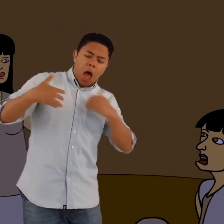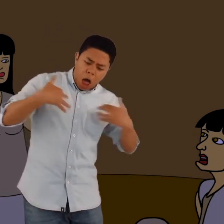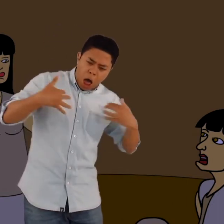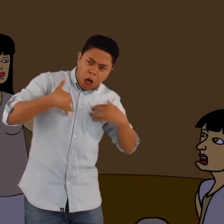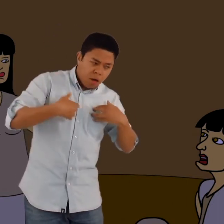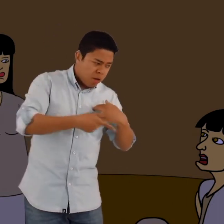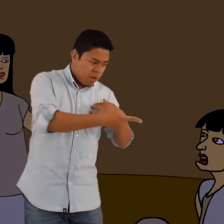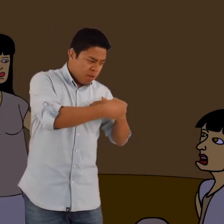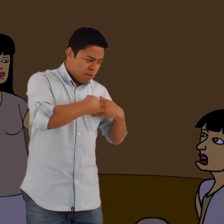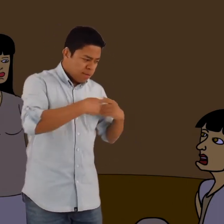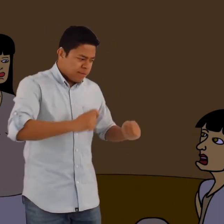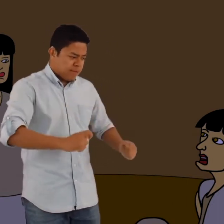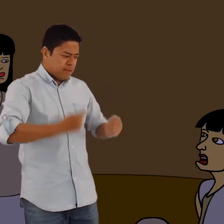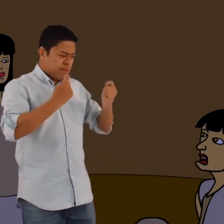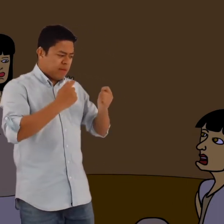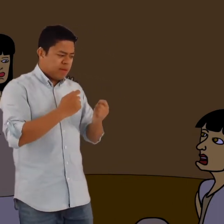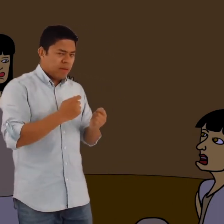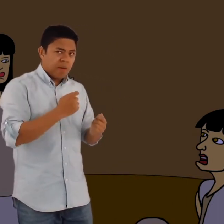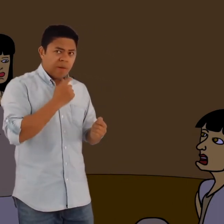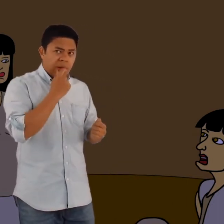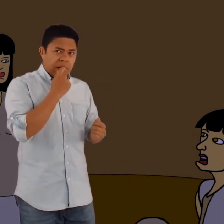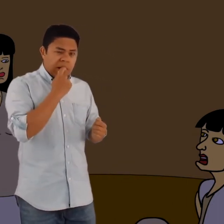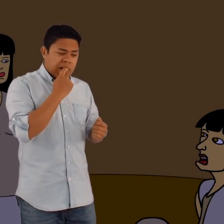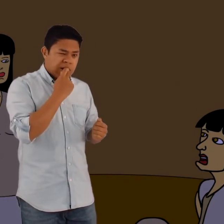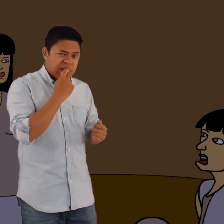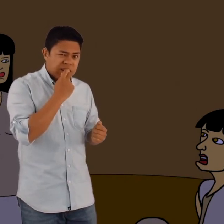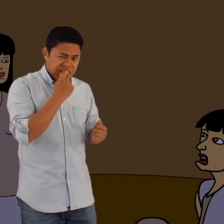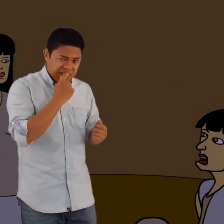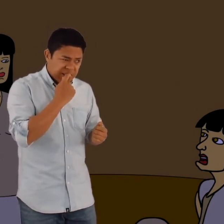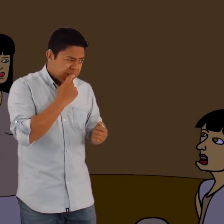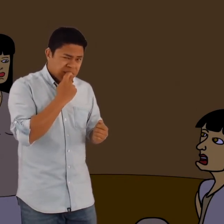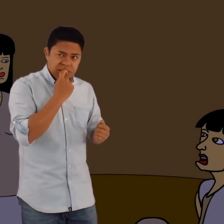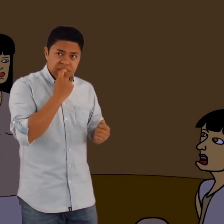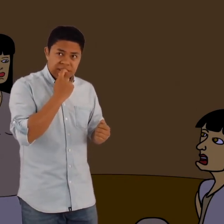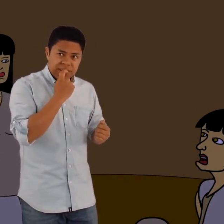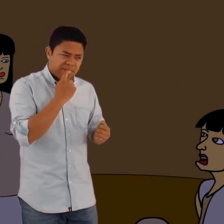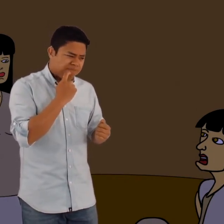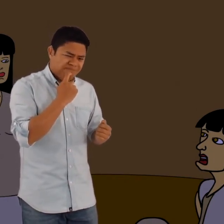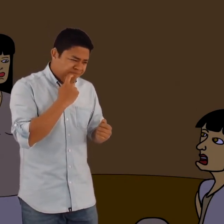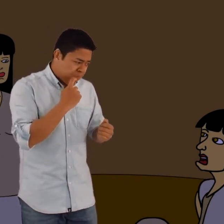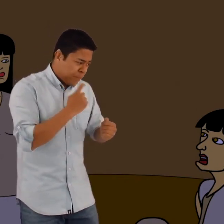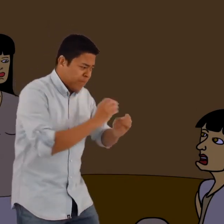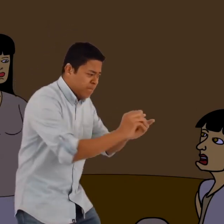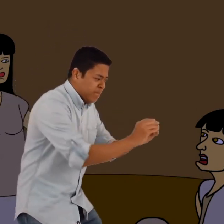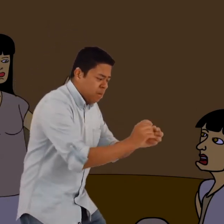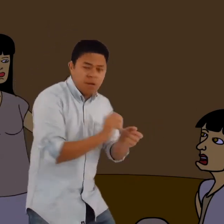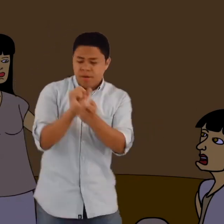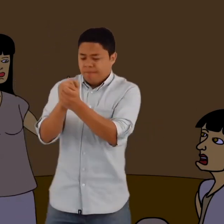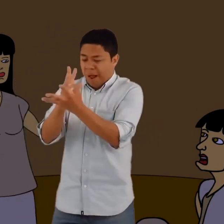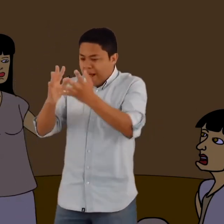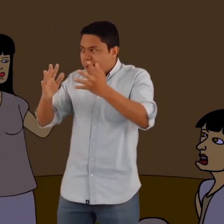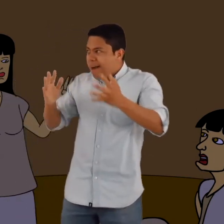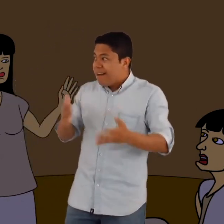Al principio de un poco, entonces accedió y lo desató. Yivian le dijo, Gracias, vámonos.